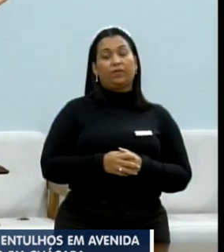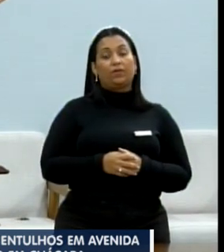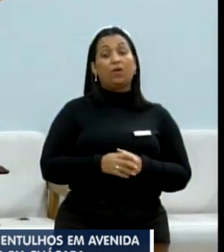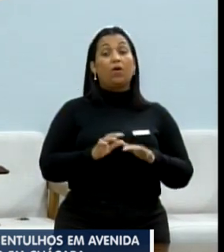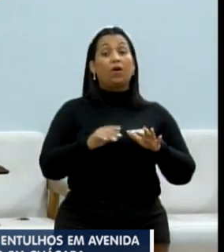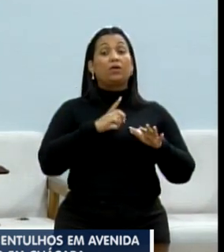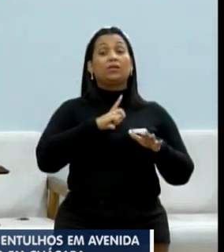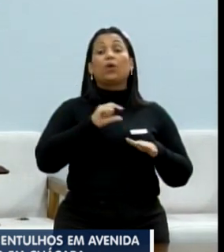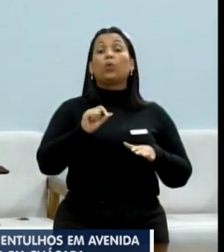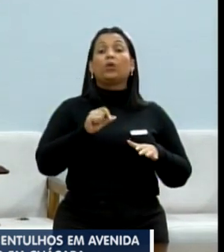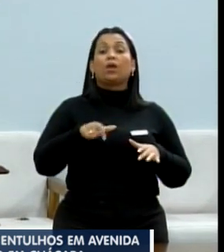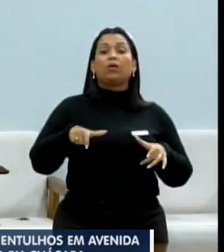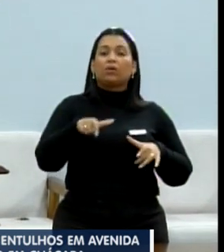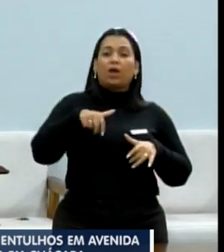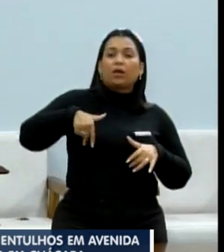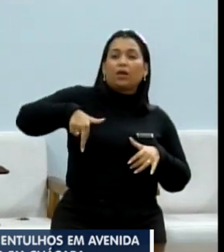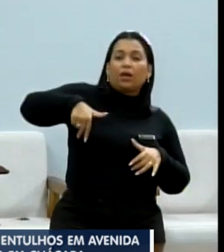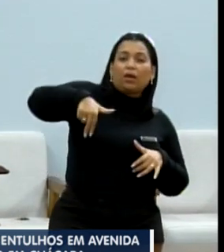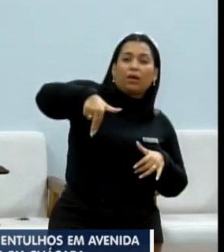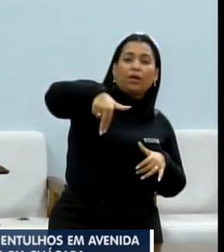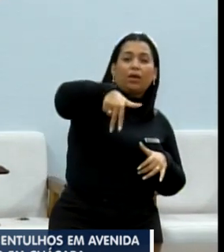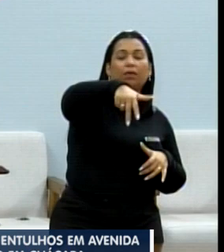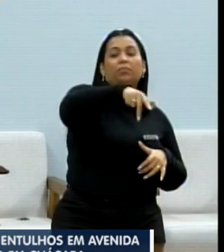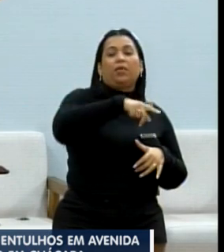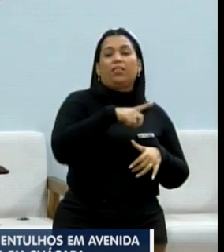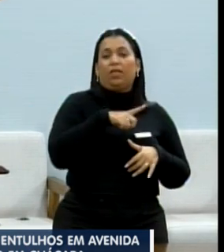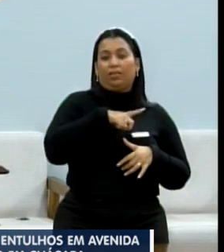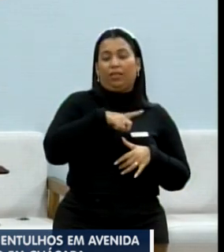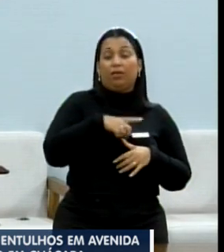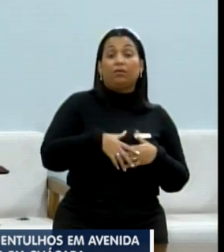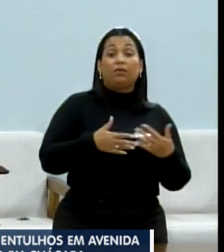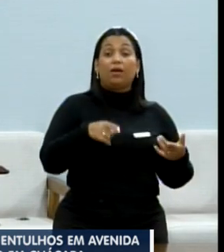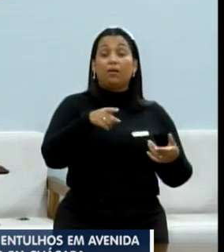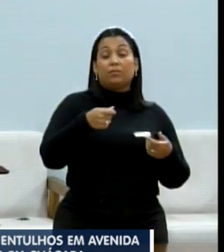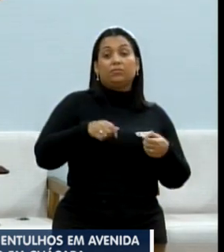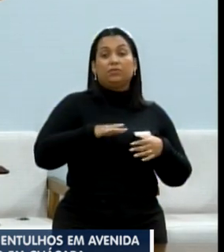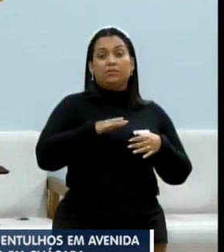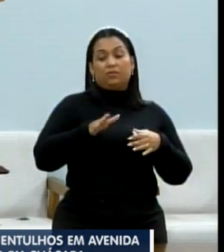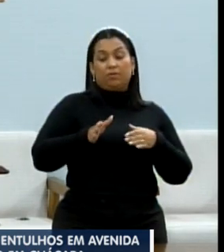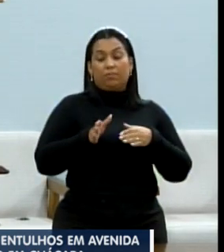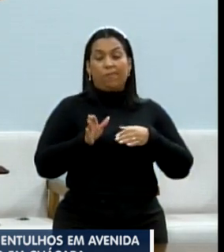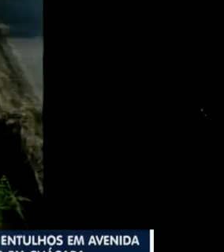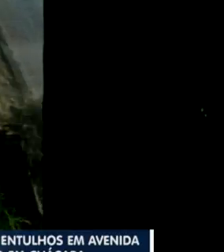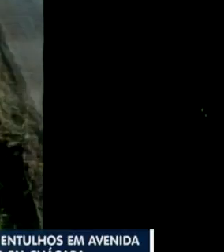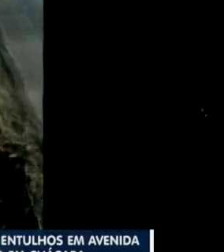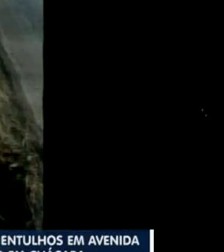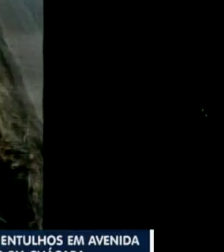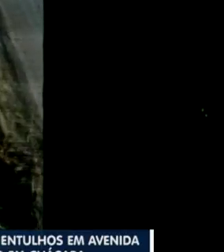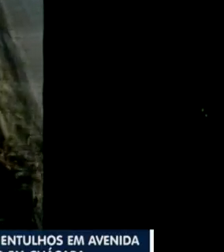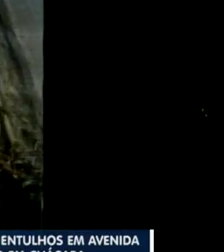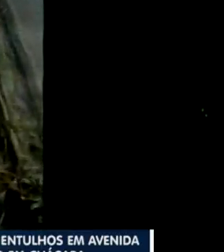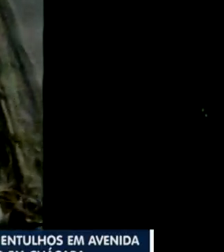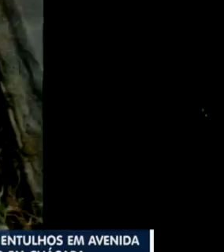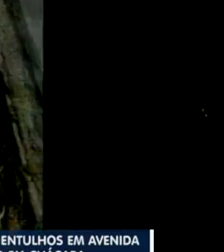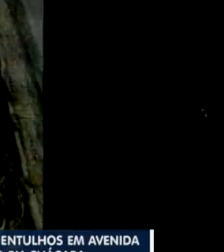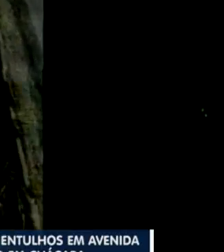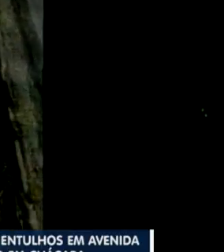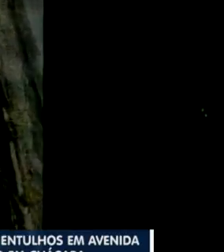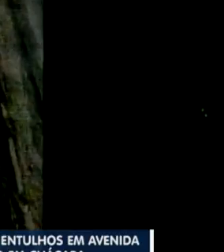Aí tem uma pista de caminhada, uma calçada, que caminham. Aí eles têm que desviar de todos esses buracos e